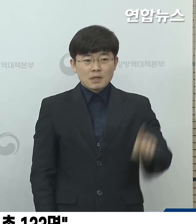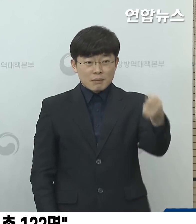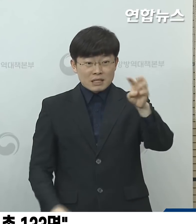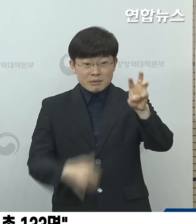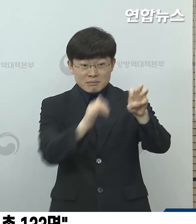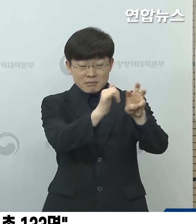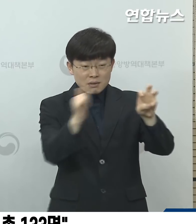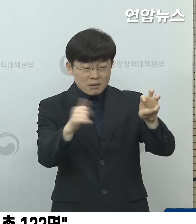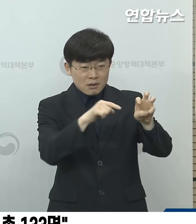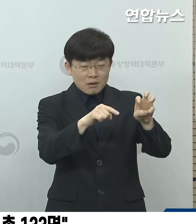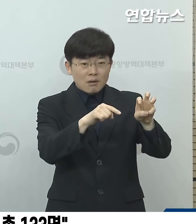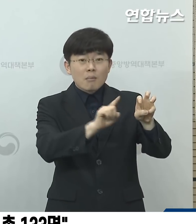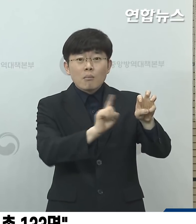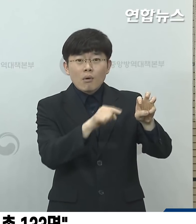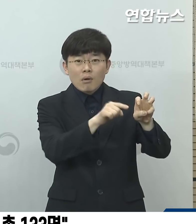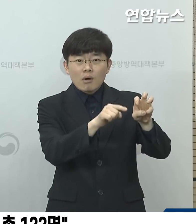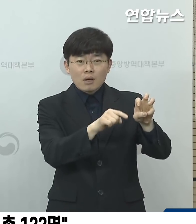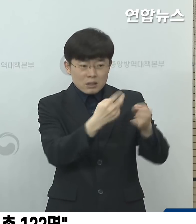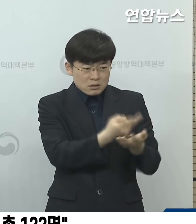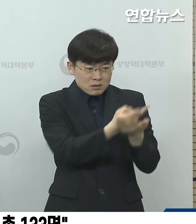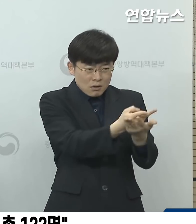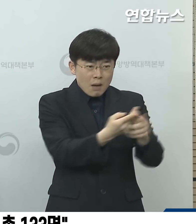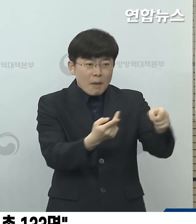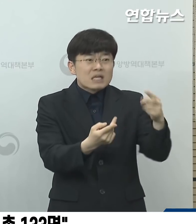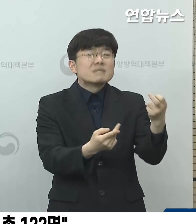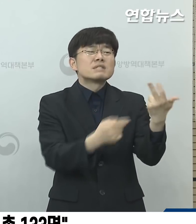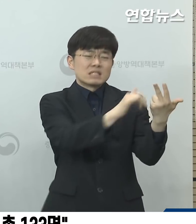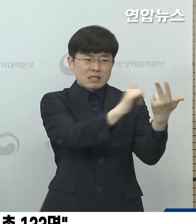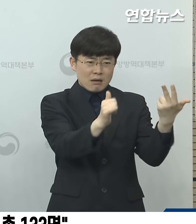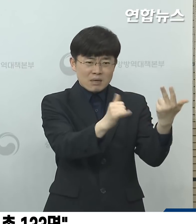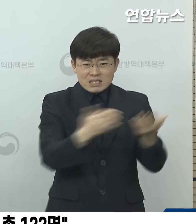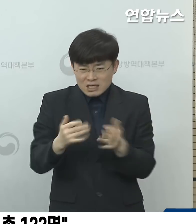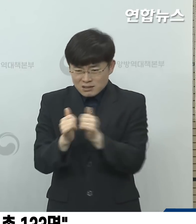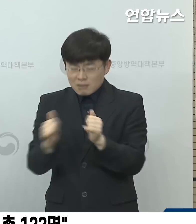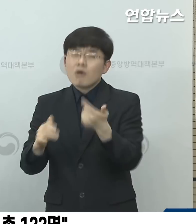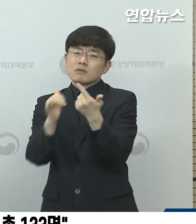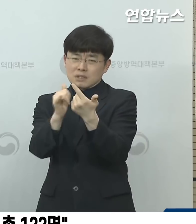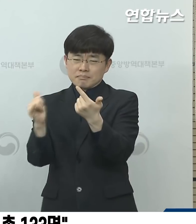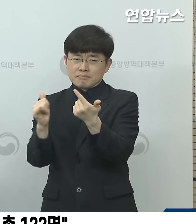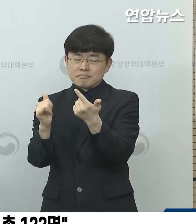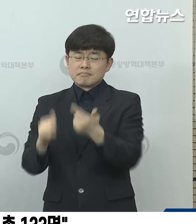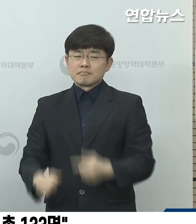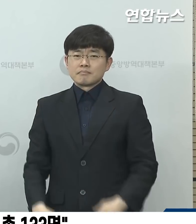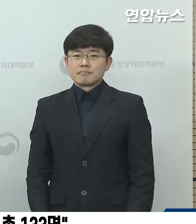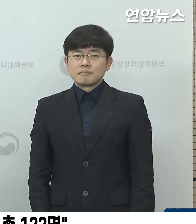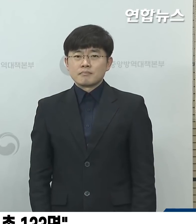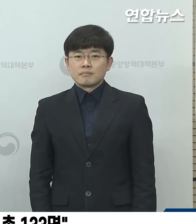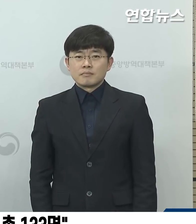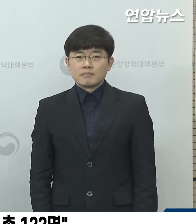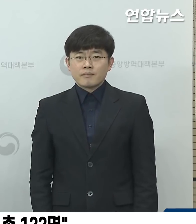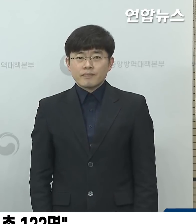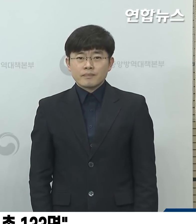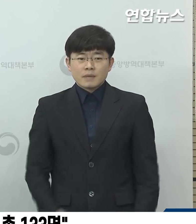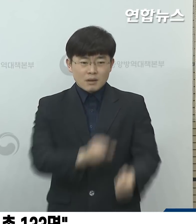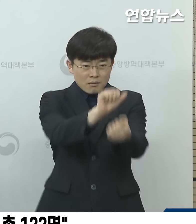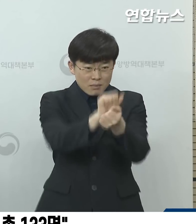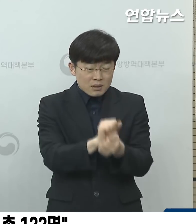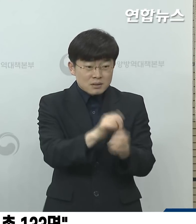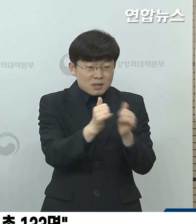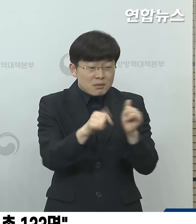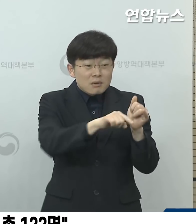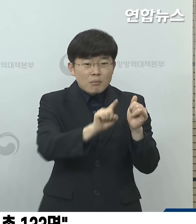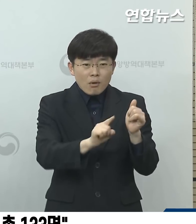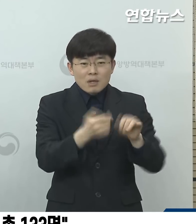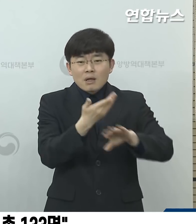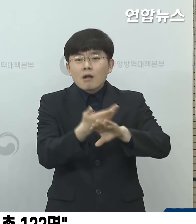133명의 확진자는 입원 환자가 127명, 종사자가 6명입니다. 확진자는 현재 타 병원으로